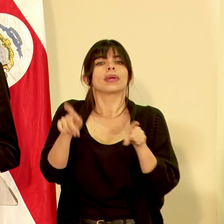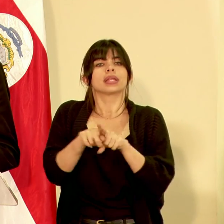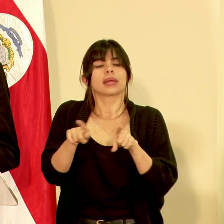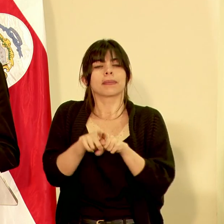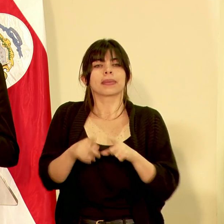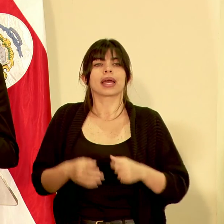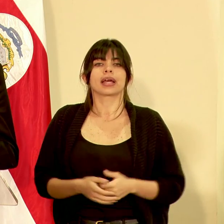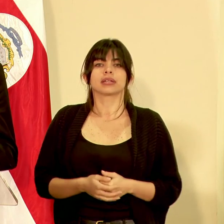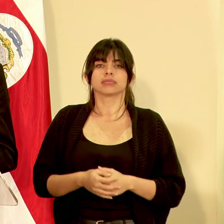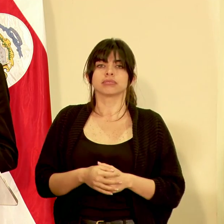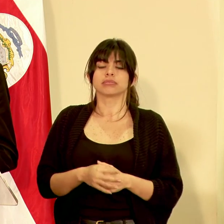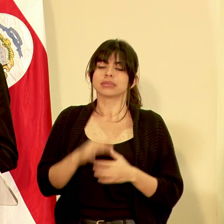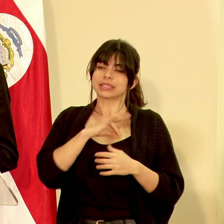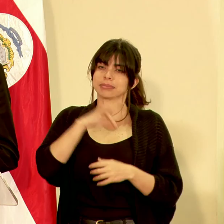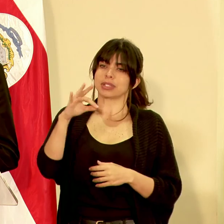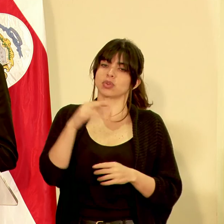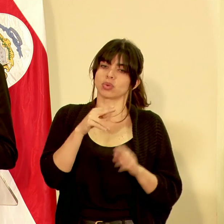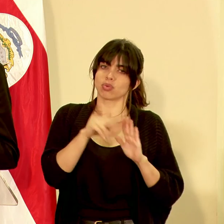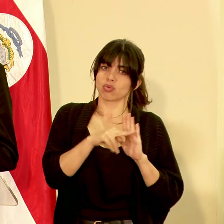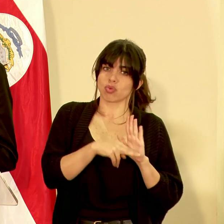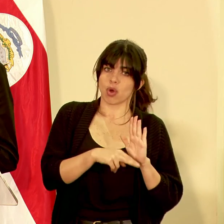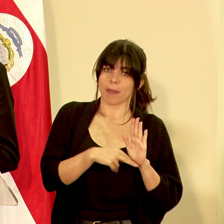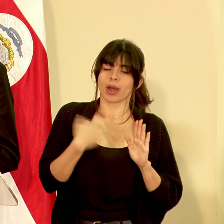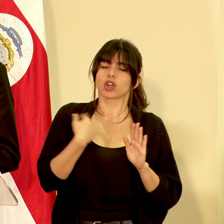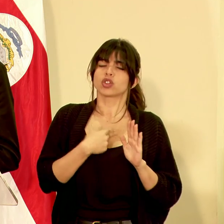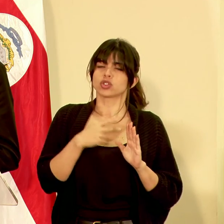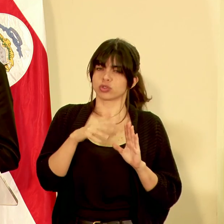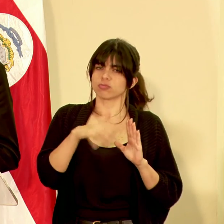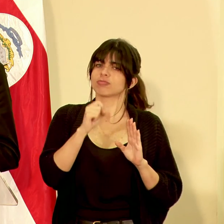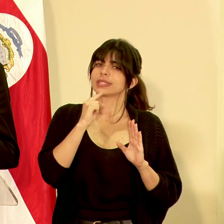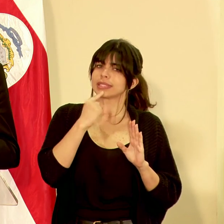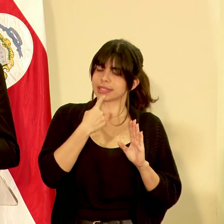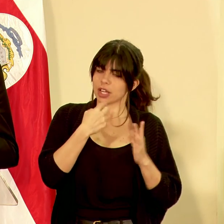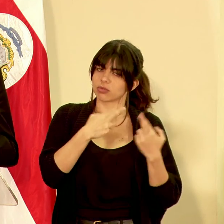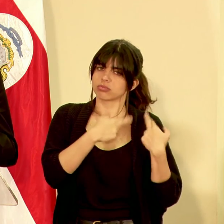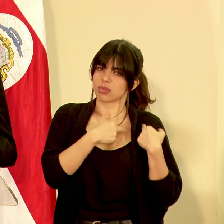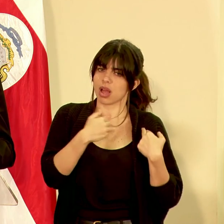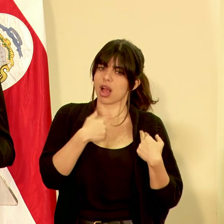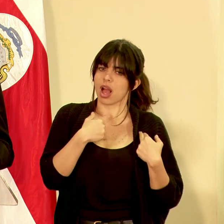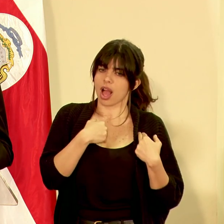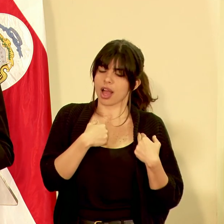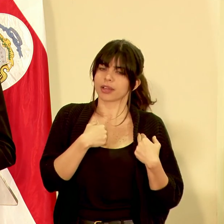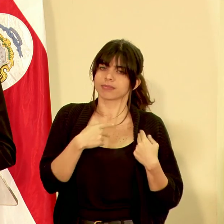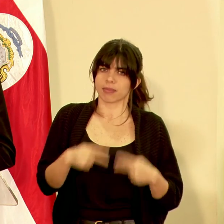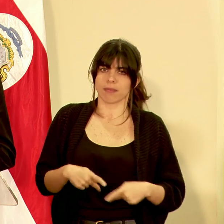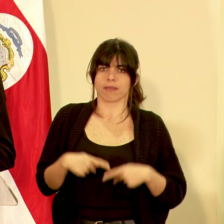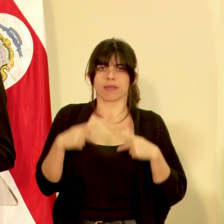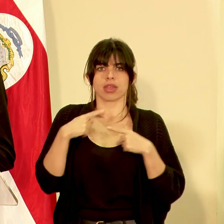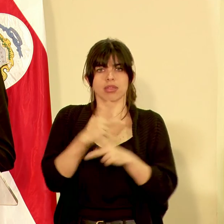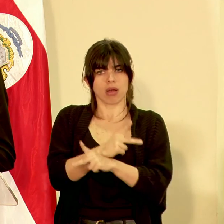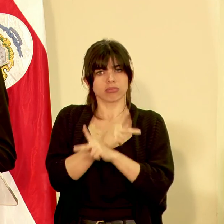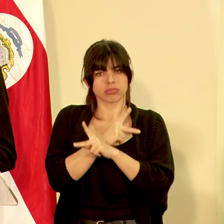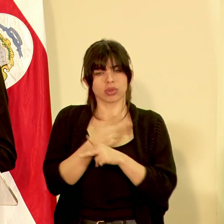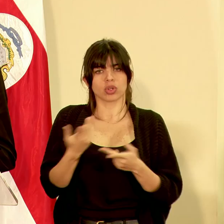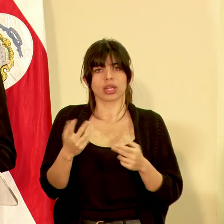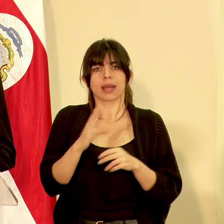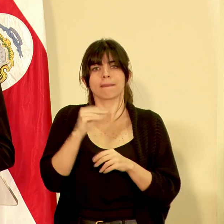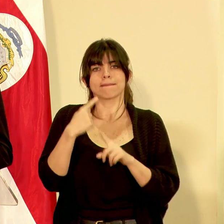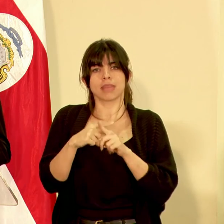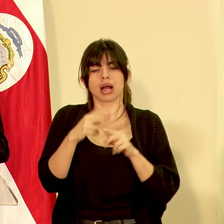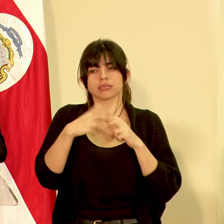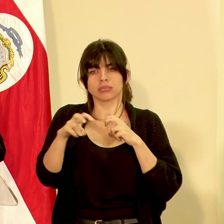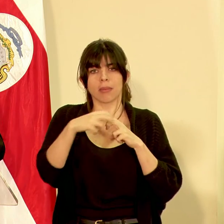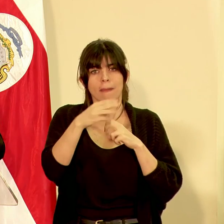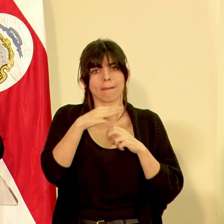el espíritu de la norma que si tomamos muy en serio las responsabilidades que tenemos de resguardar las vidas humanas y el transporte marítimo